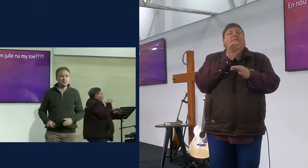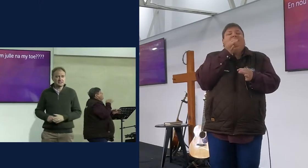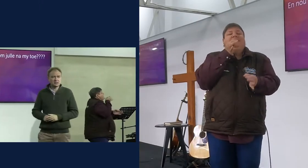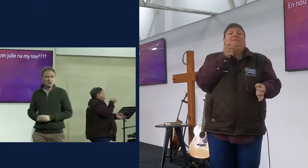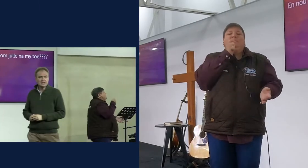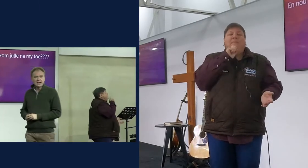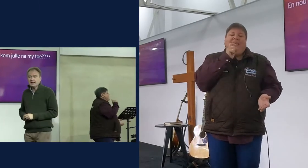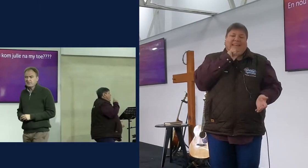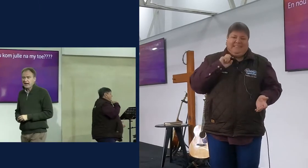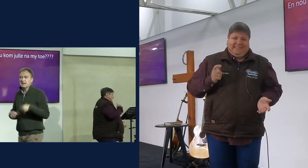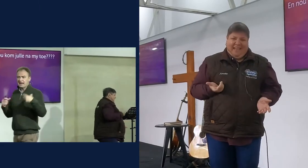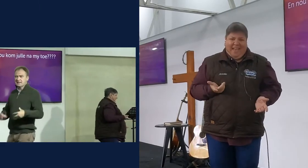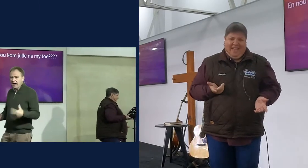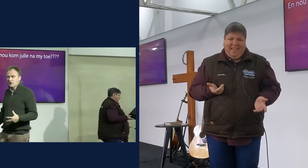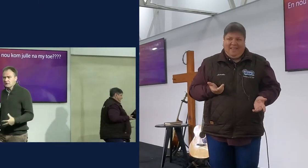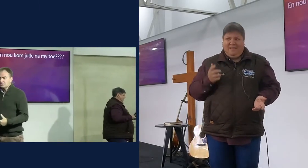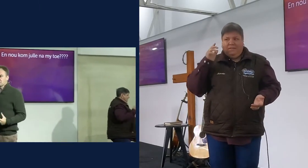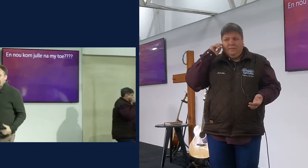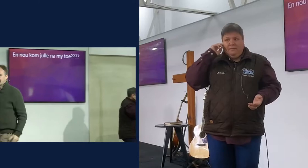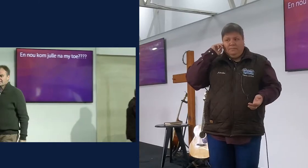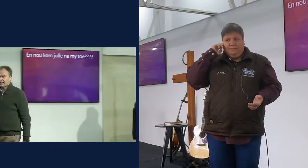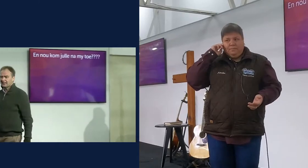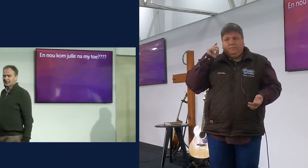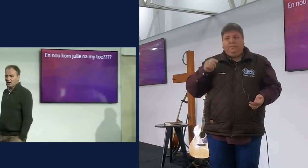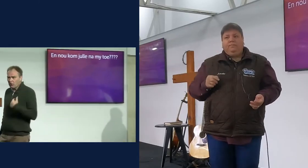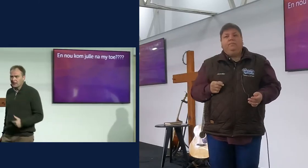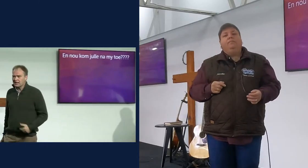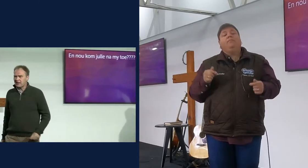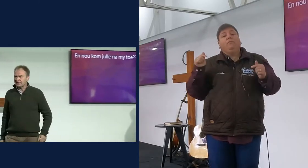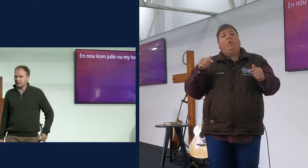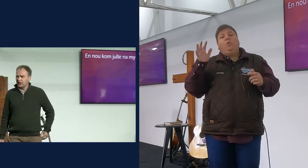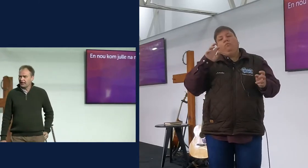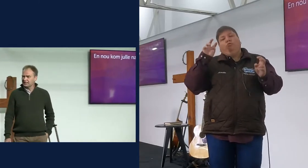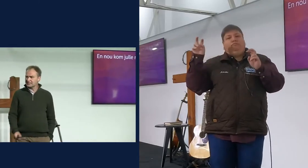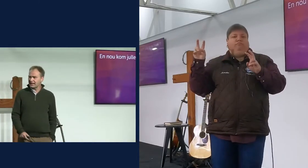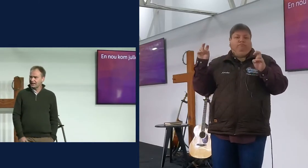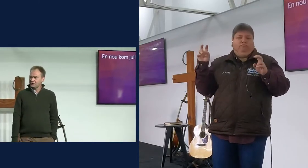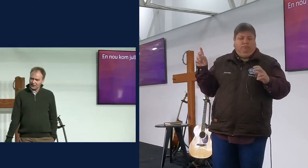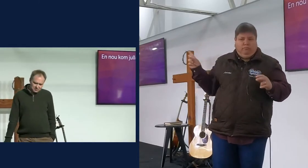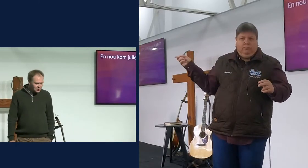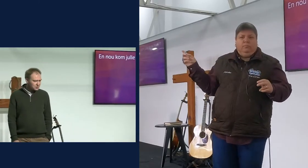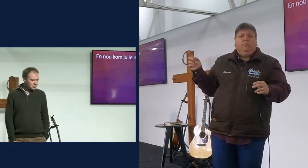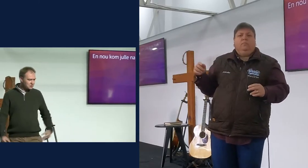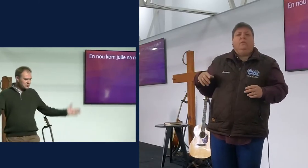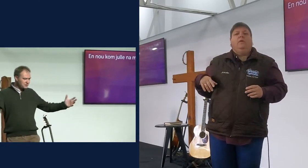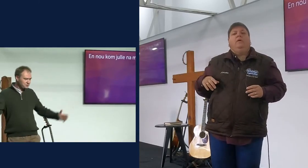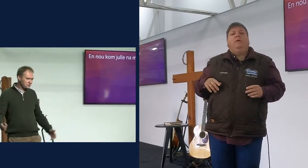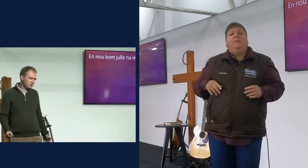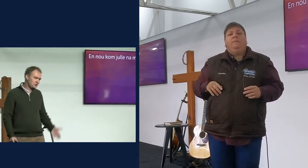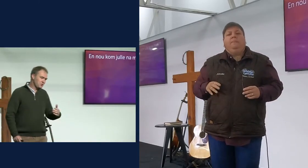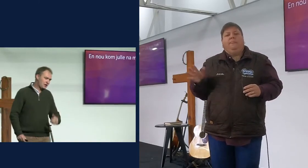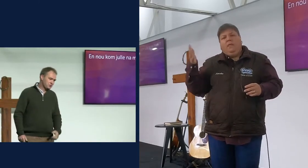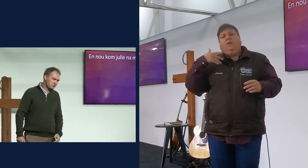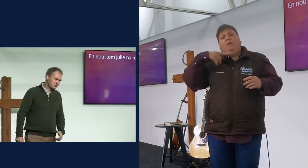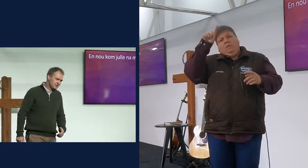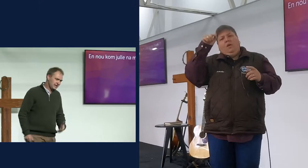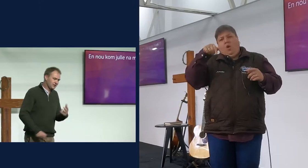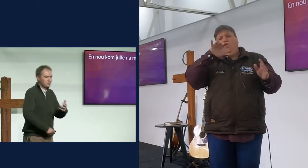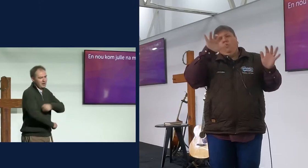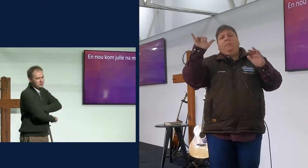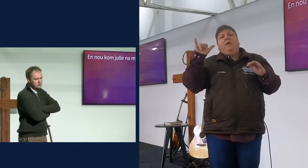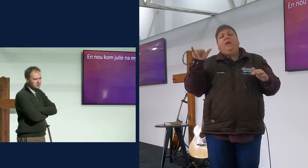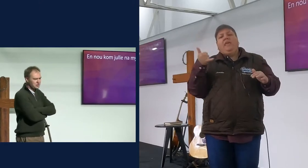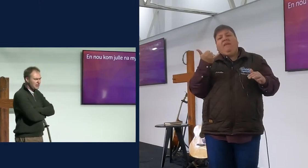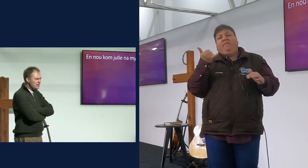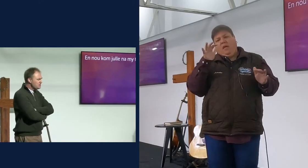by die keer vast daar, en nou, die audacity, nou kom hulle na my toe, en hulle sê, wordie, kom, kom ons gaan voor oorlog, kom help ons toe, les het,